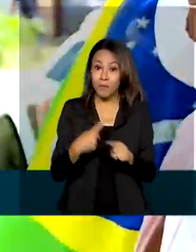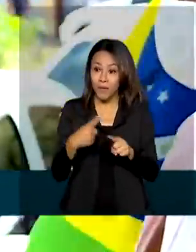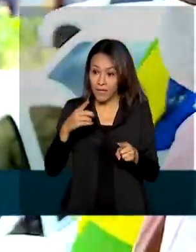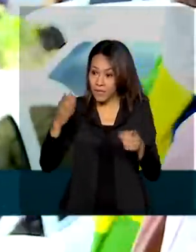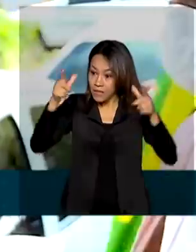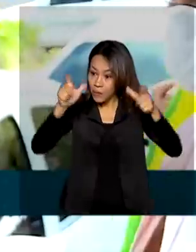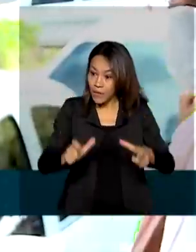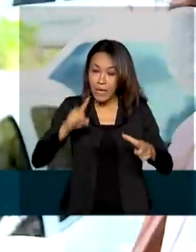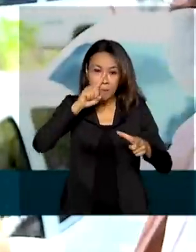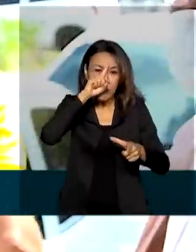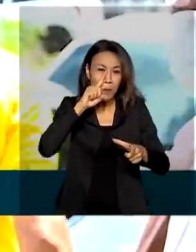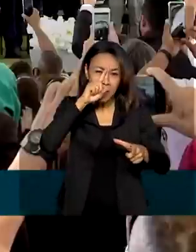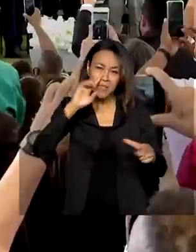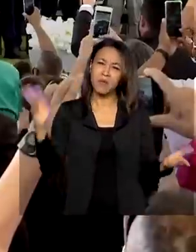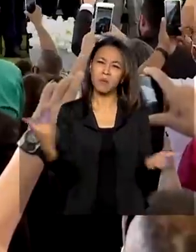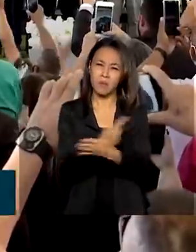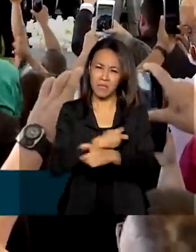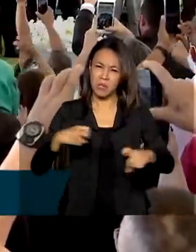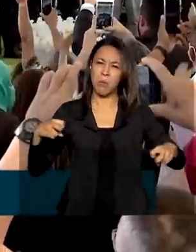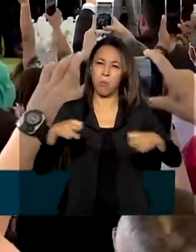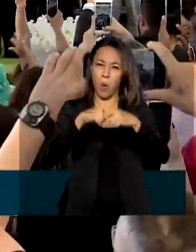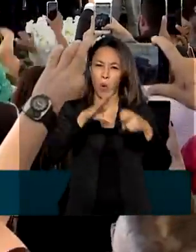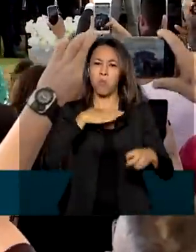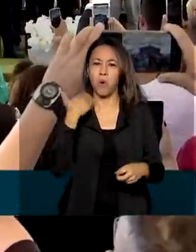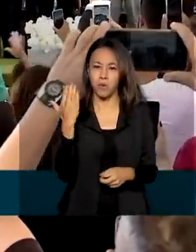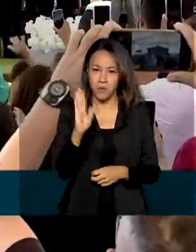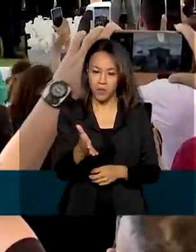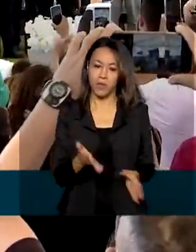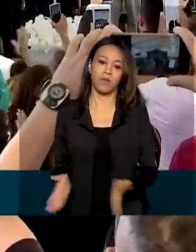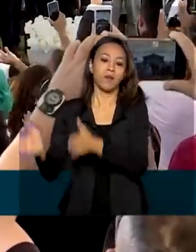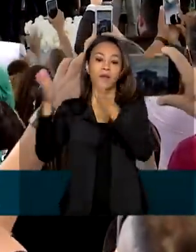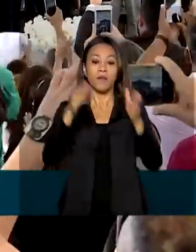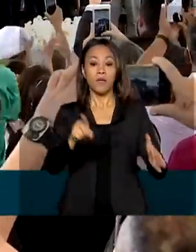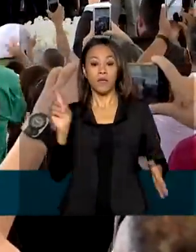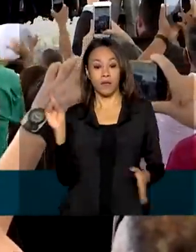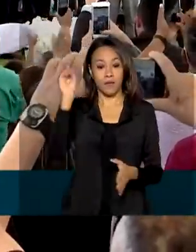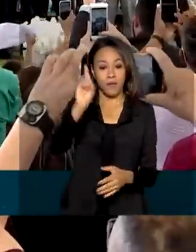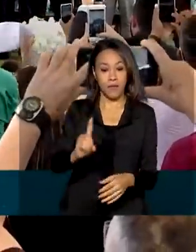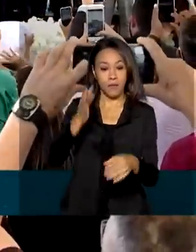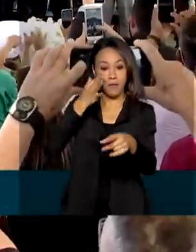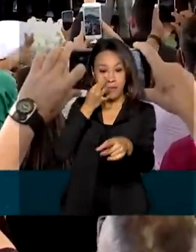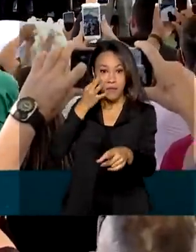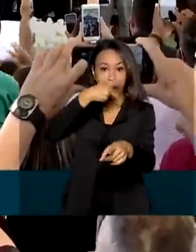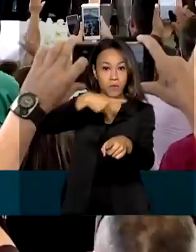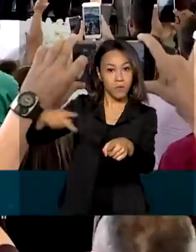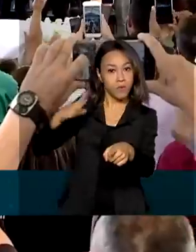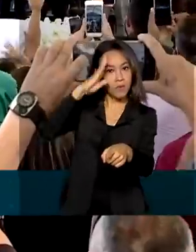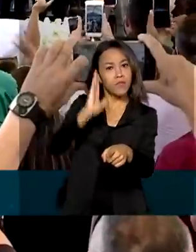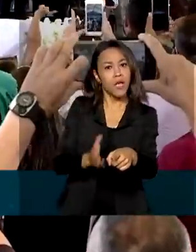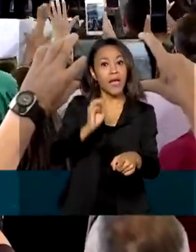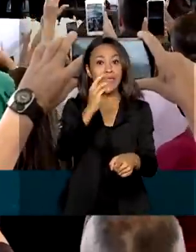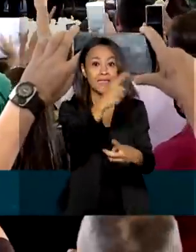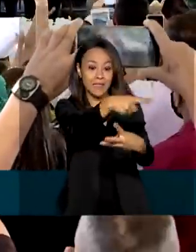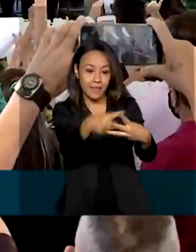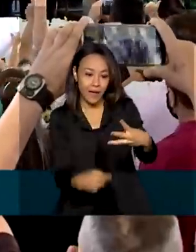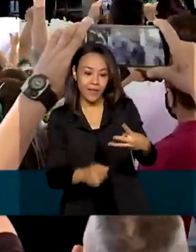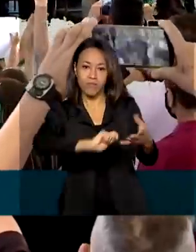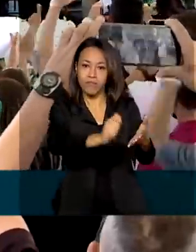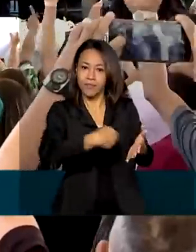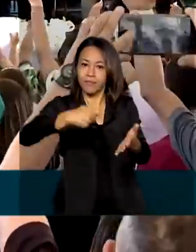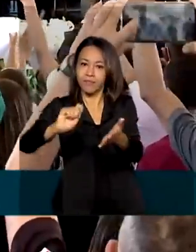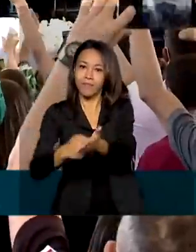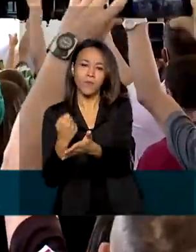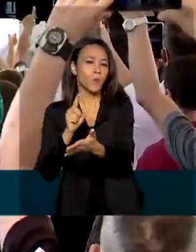acontecido muito acidente, morte, né? Em visita ao estado do Ceará, o presidente Jair Bolsonaro assinou três termos de serviço